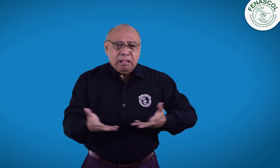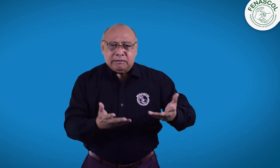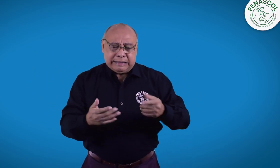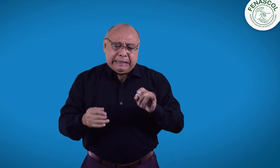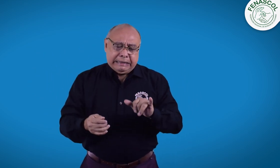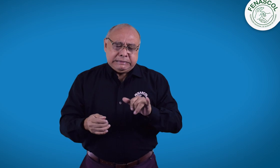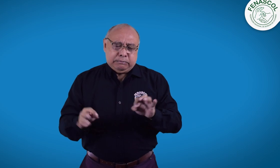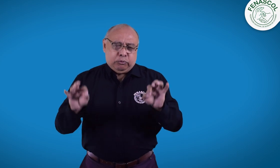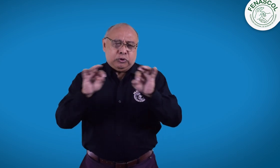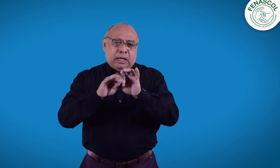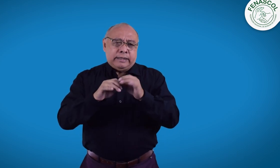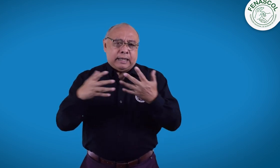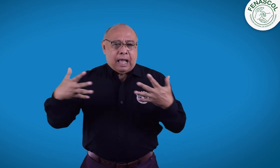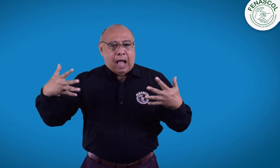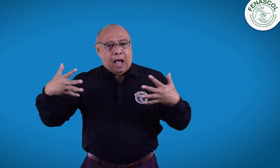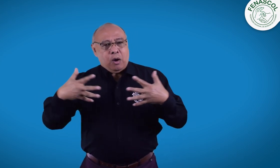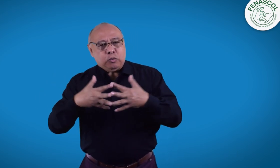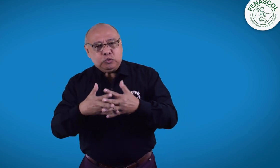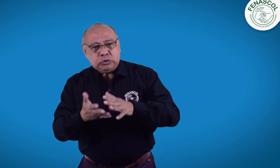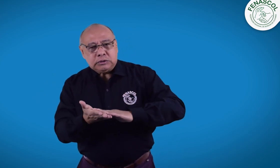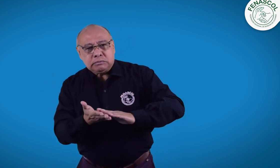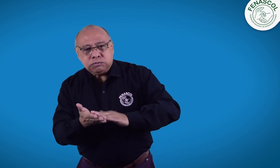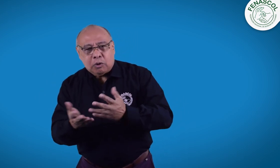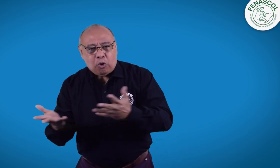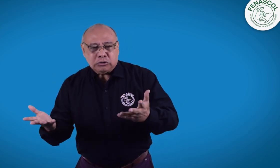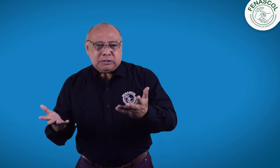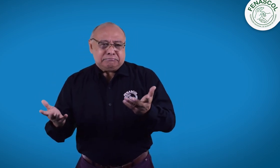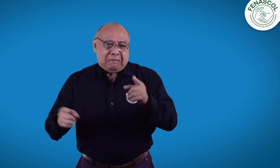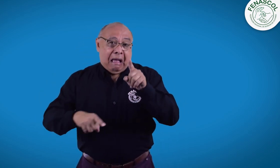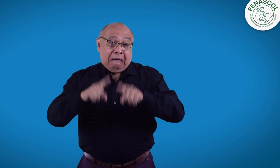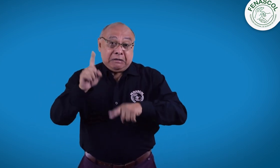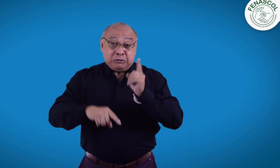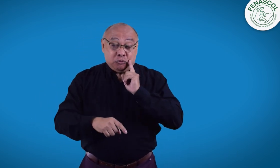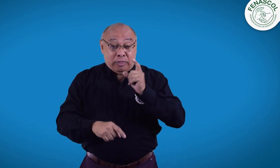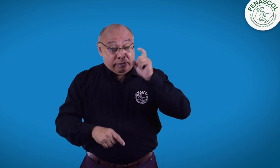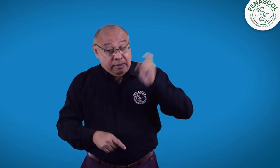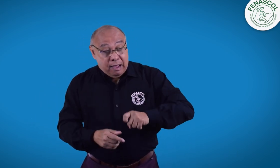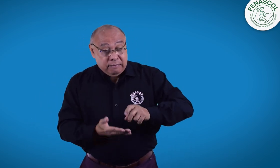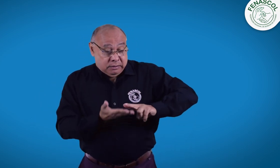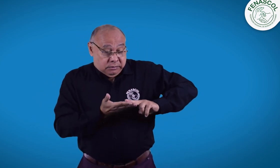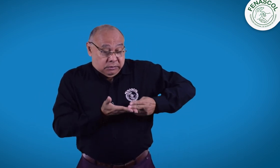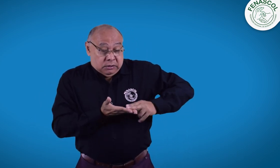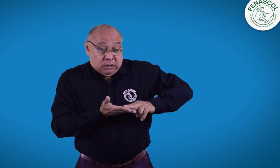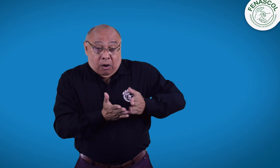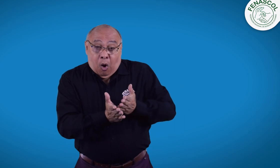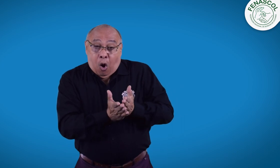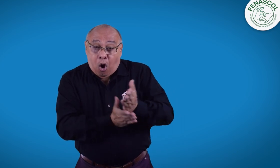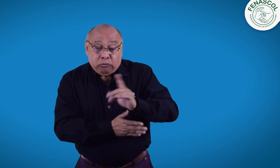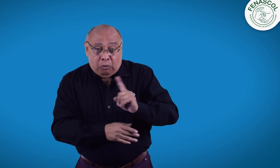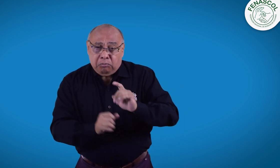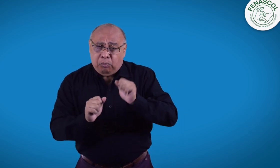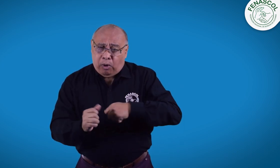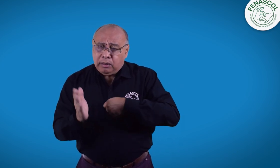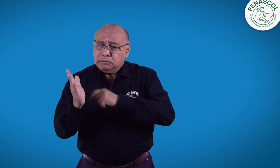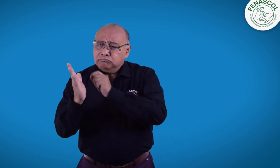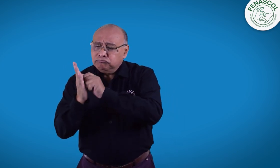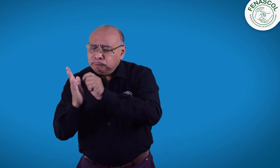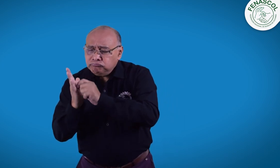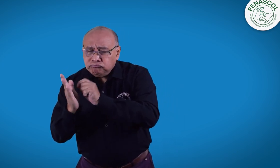la información. De allí la importancia de implementar los ajustes razonables. En ocasiones, se piensa que este servicio debe estar de manera eterna,